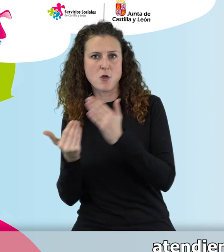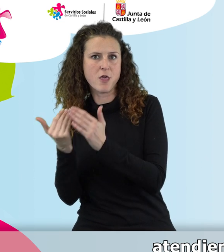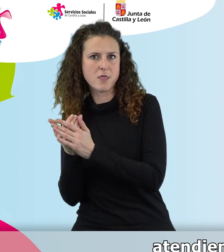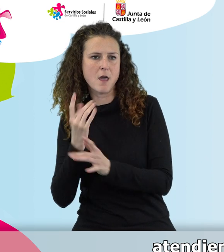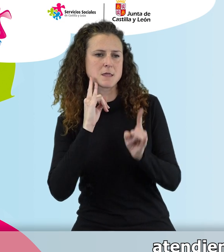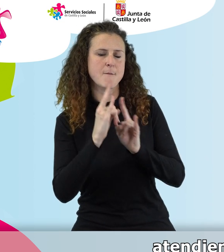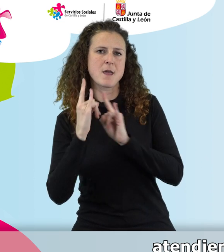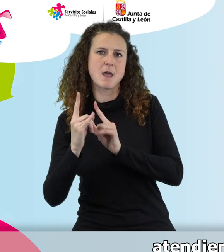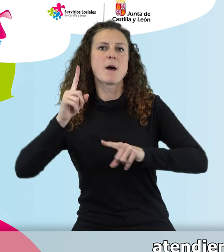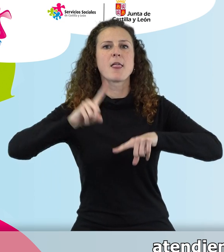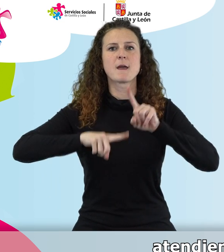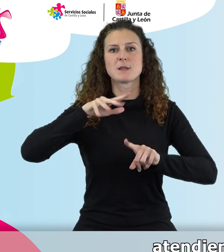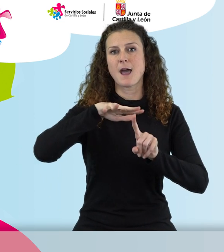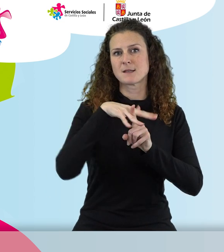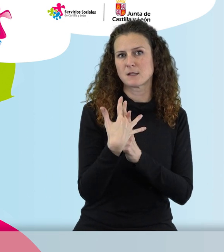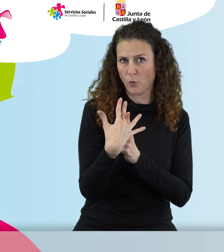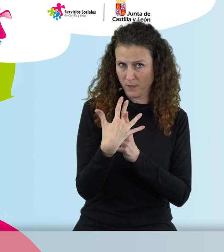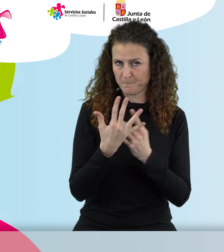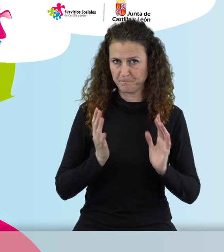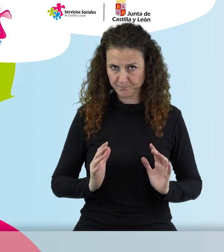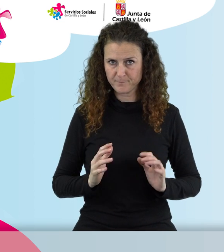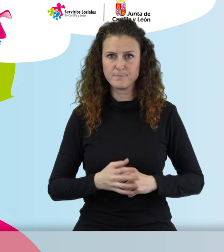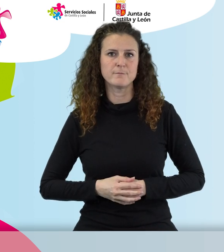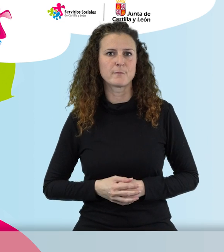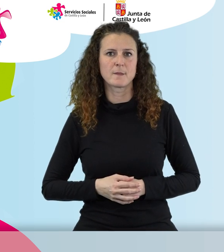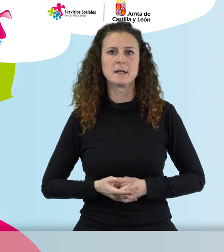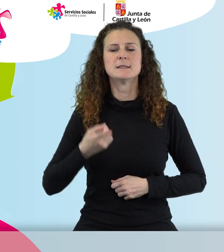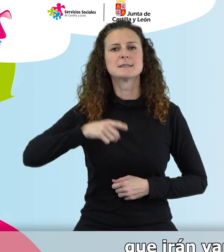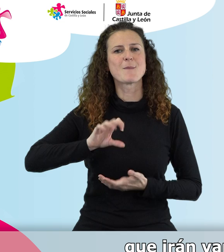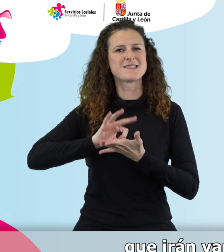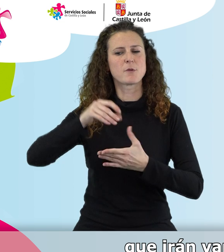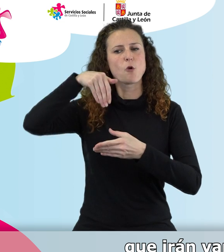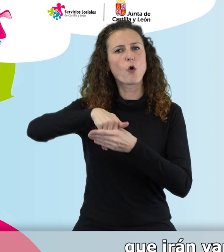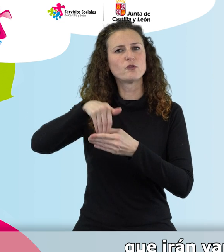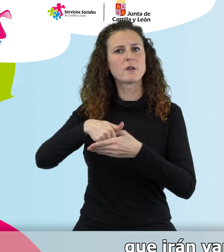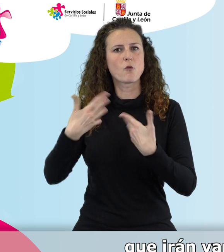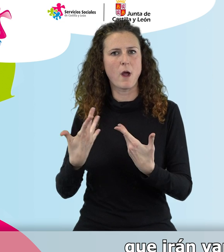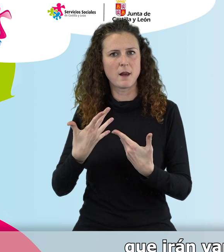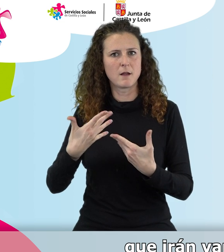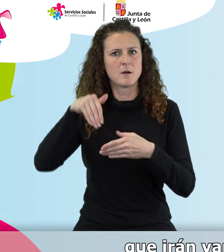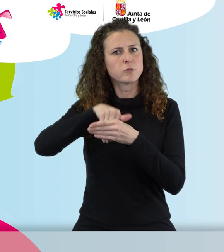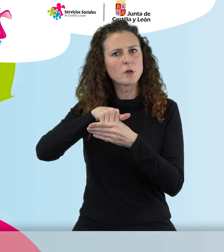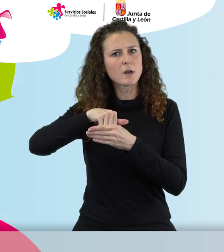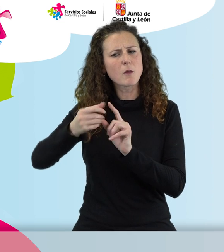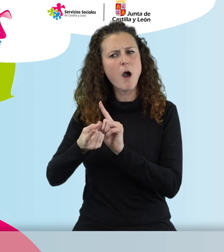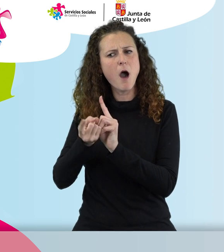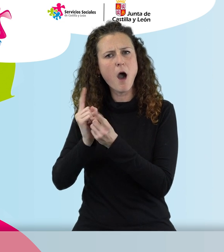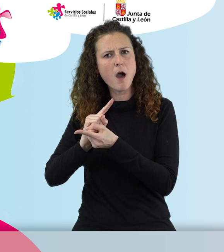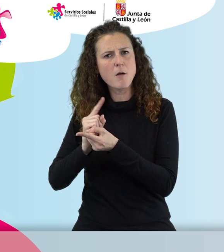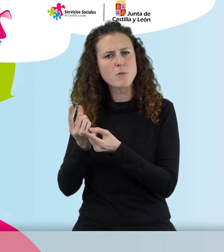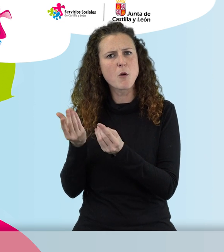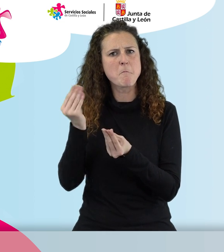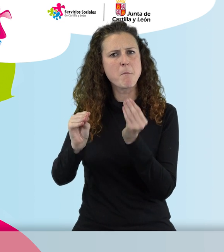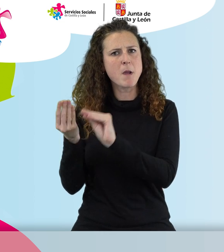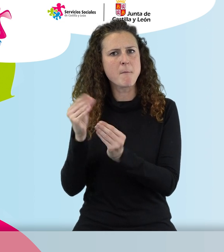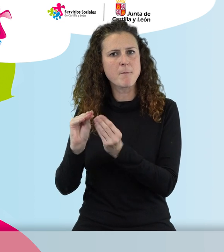lo que la situación requiera, como en los contenidos del servicio, que irán variando, atendiendo a la evolución y cambios en la vida de la